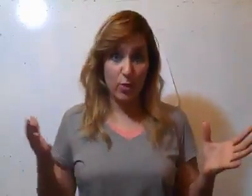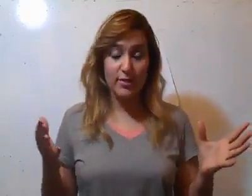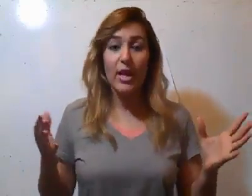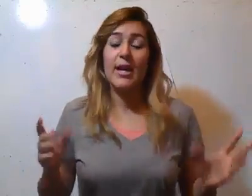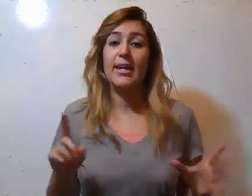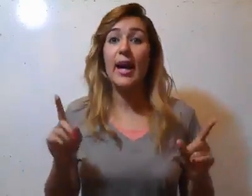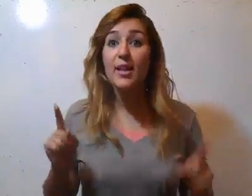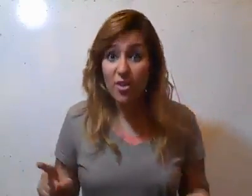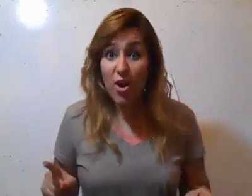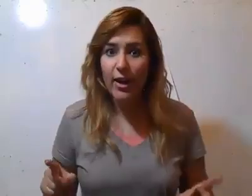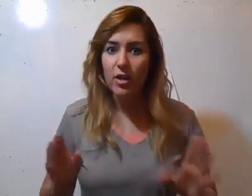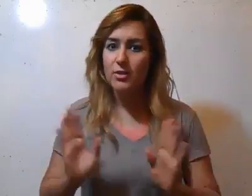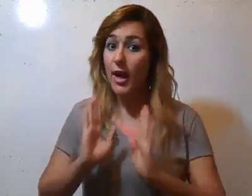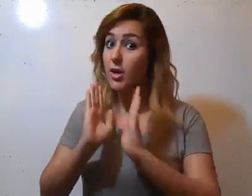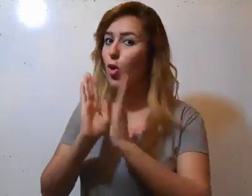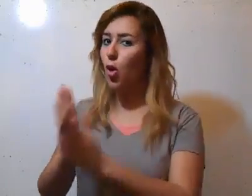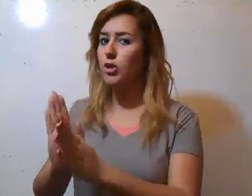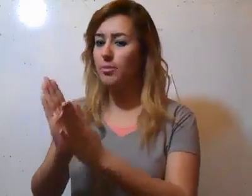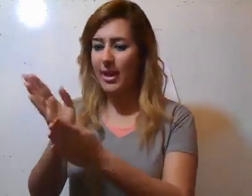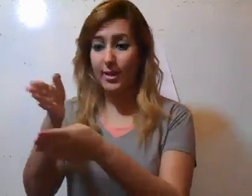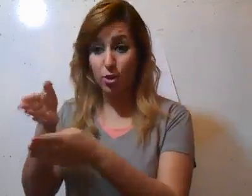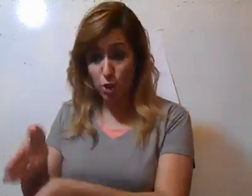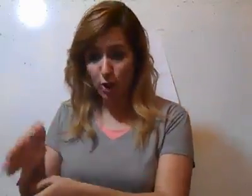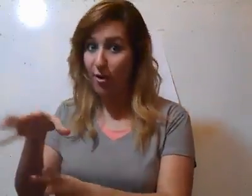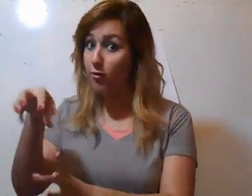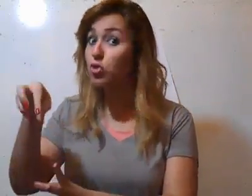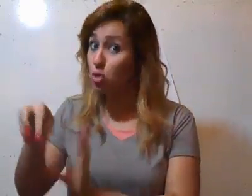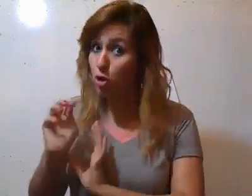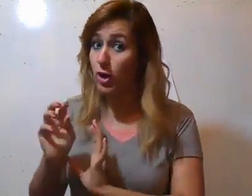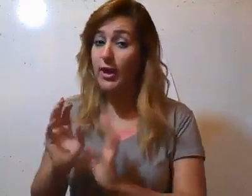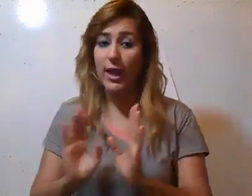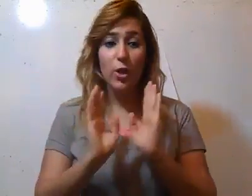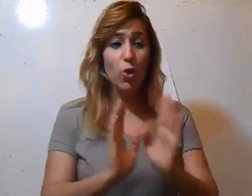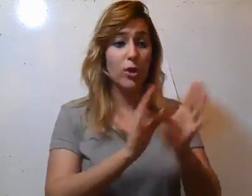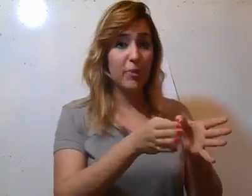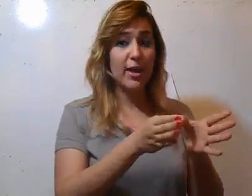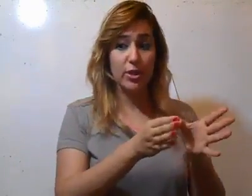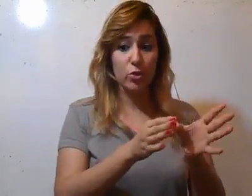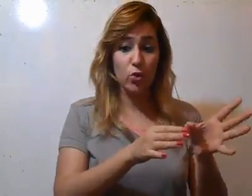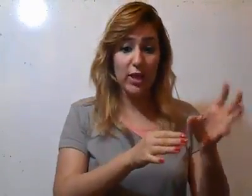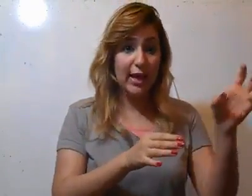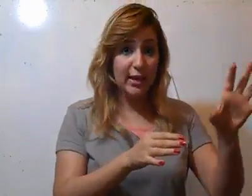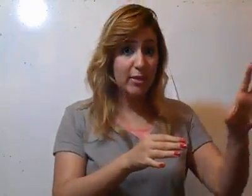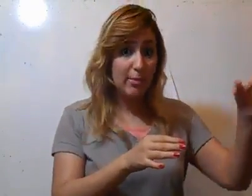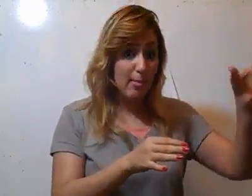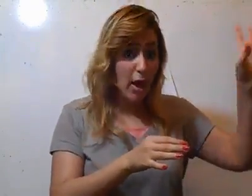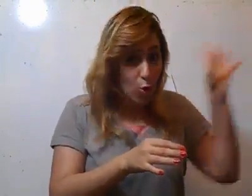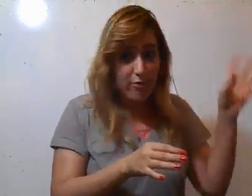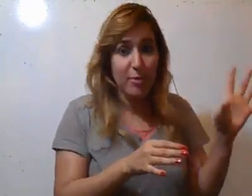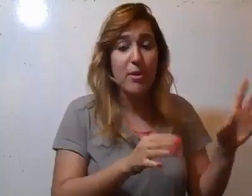الوقت. لكن عقل الراجل دخل الاوضة بتاعت المهمة في قط الشوغل. دخل اوضة بتاعت انه دخل يعمل طبق مكارونة في المطبق